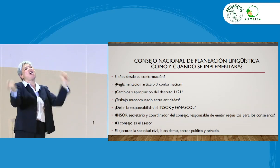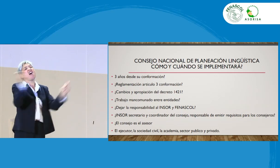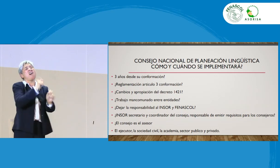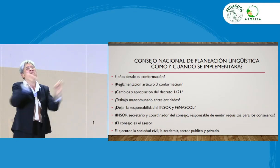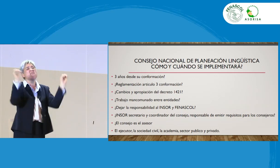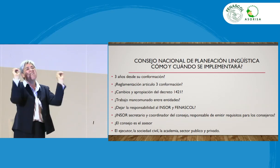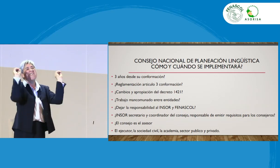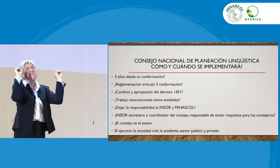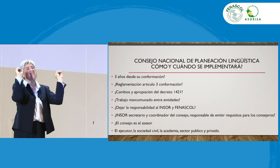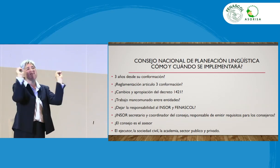así,